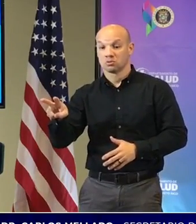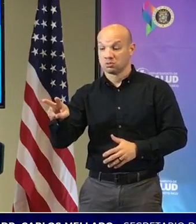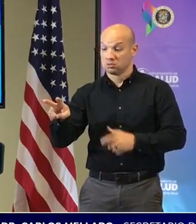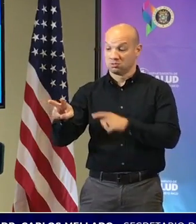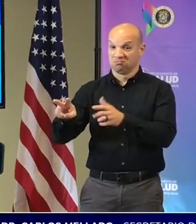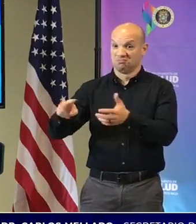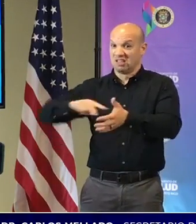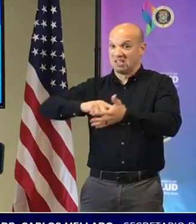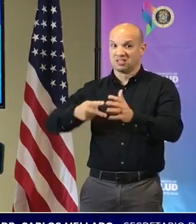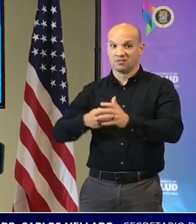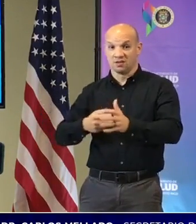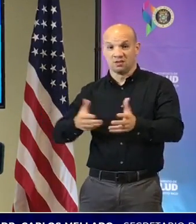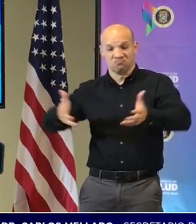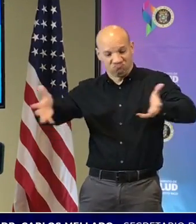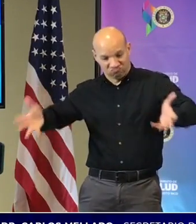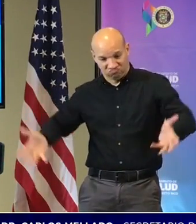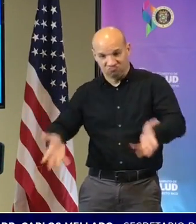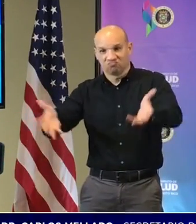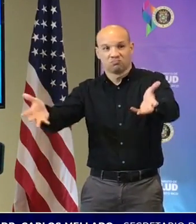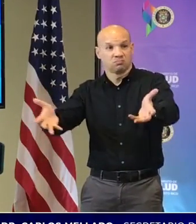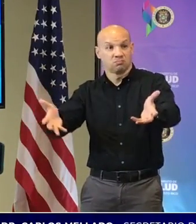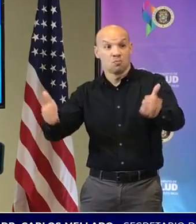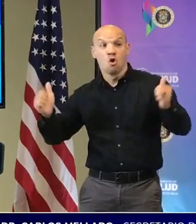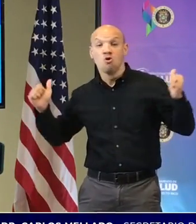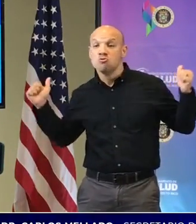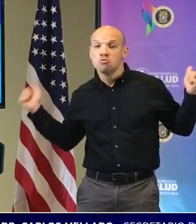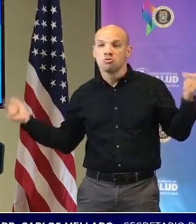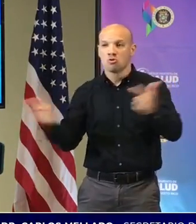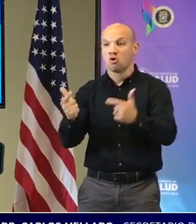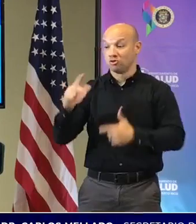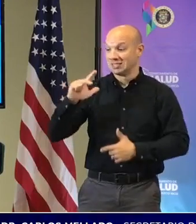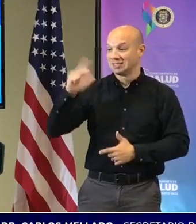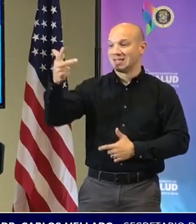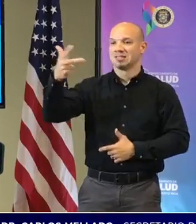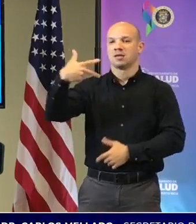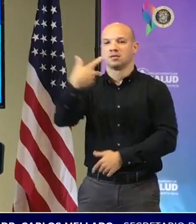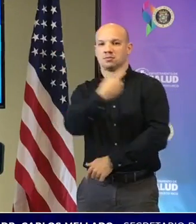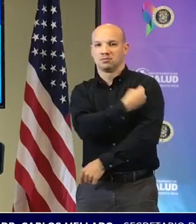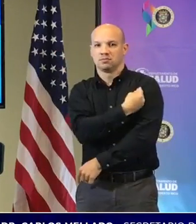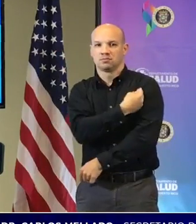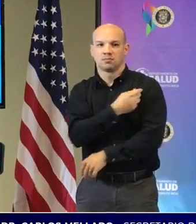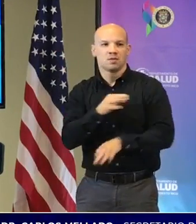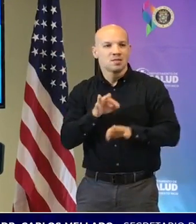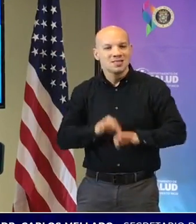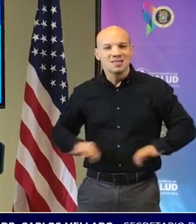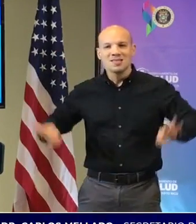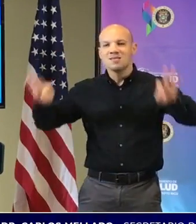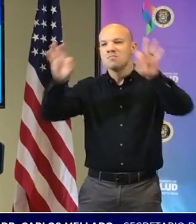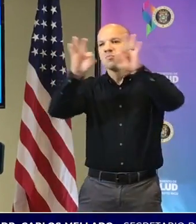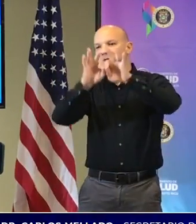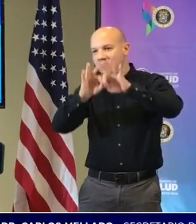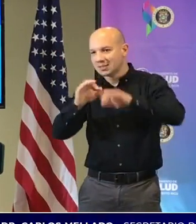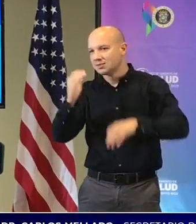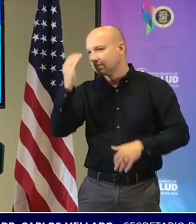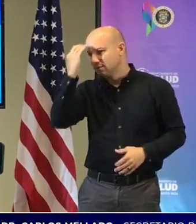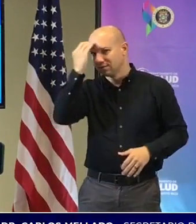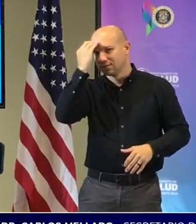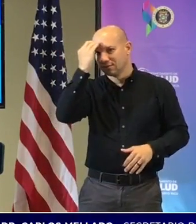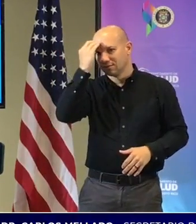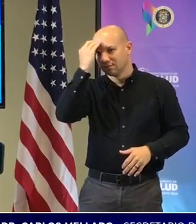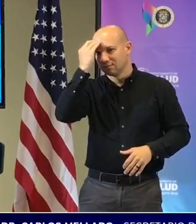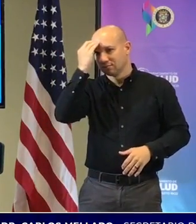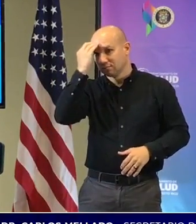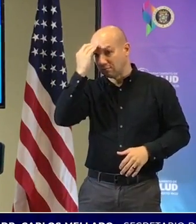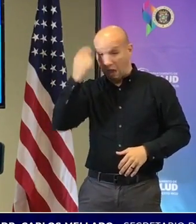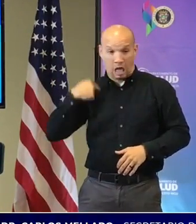mundo es ponerse la tercera dosis es importante que se entienda y esto no lo inventa el